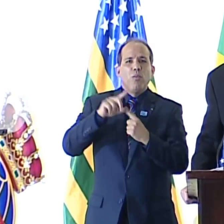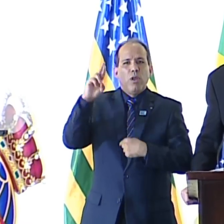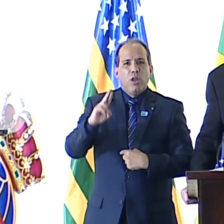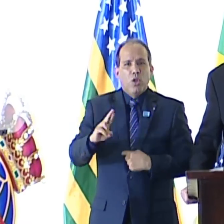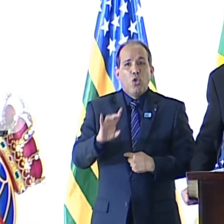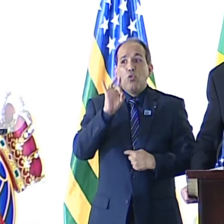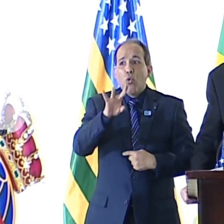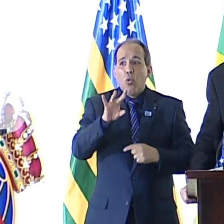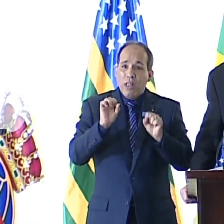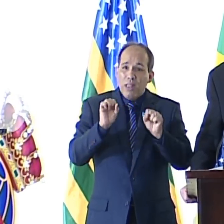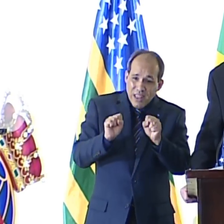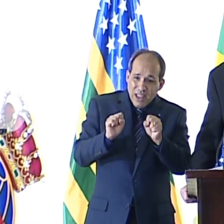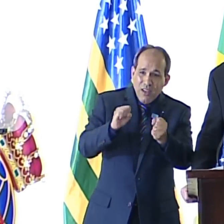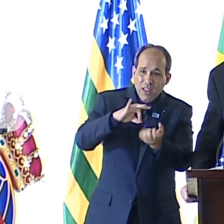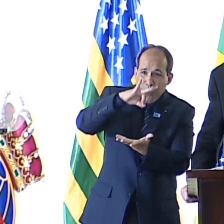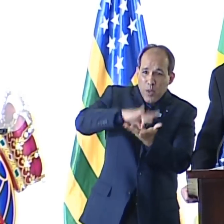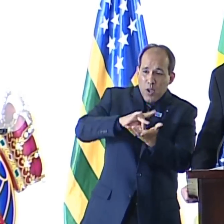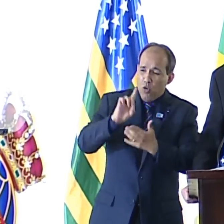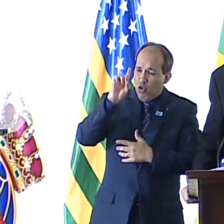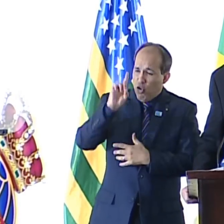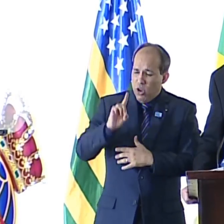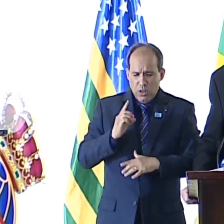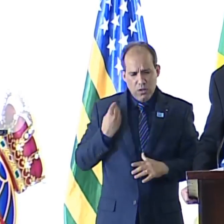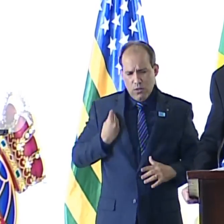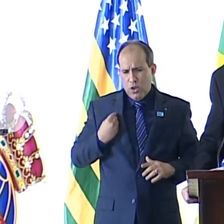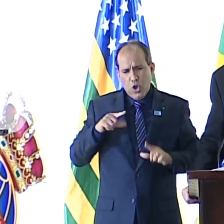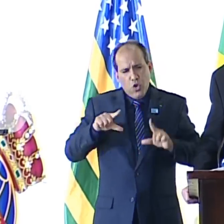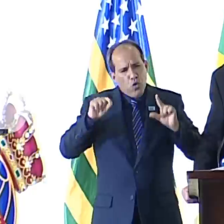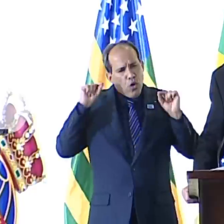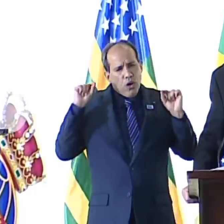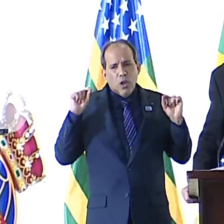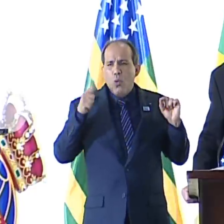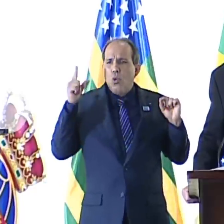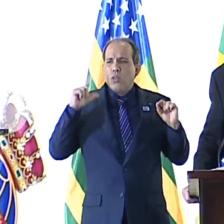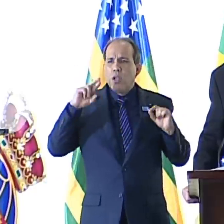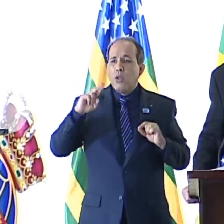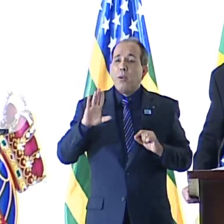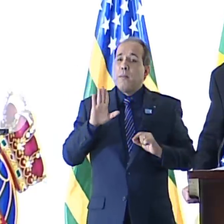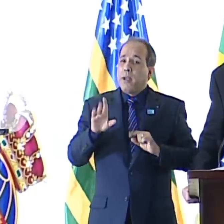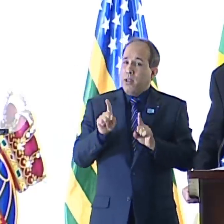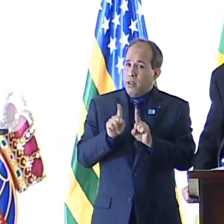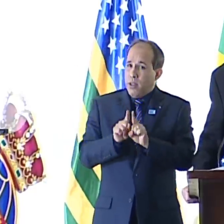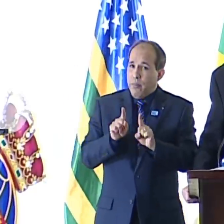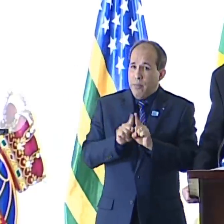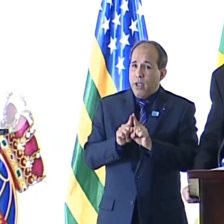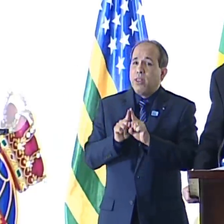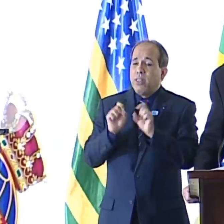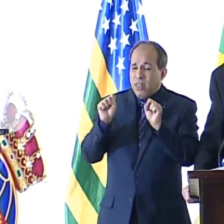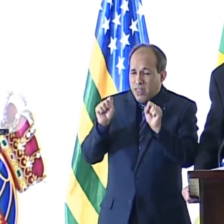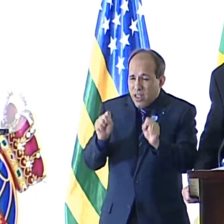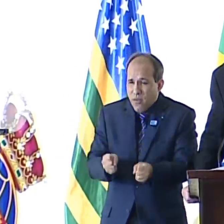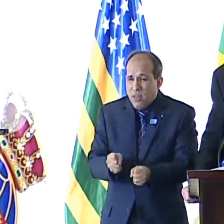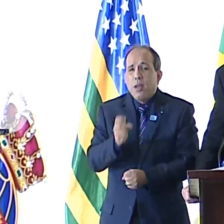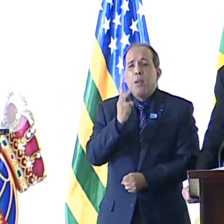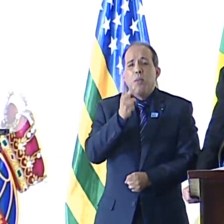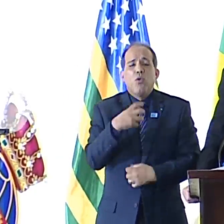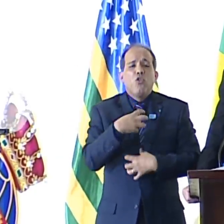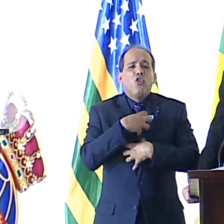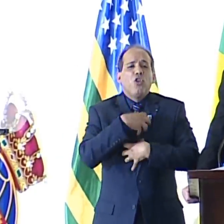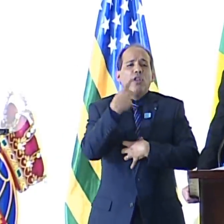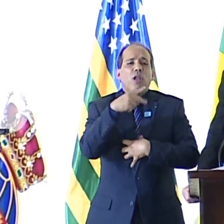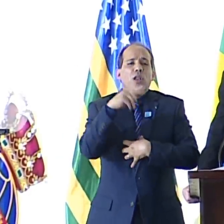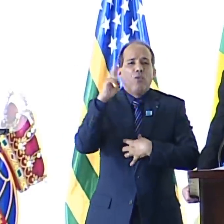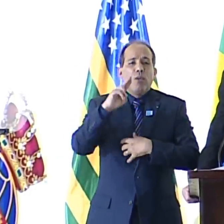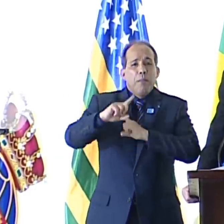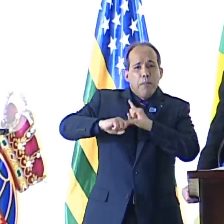apenas em defesa concreta do direito de praticar uma ou outra religião específica, mas também em defesa da própria religiosidade e